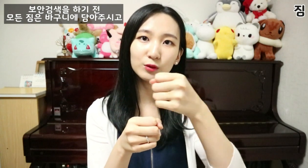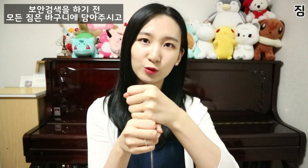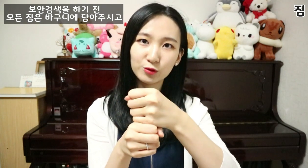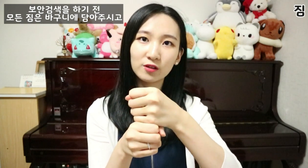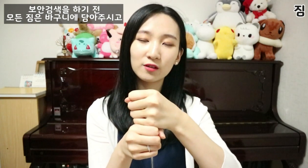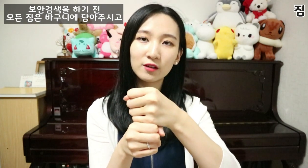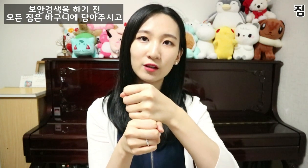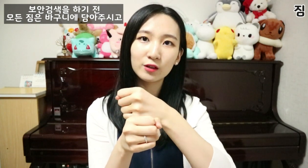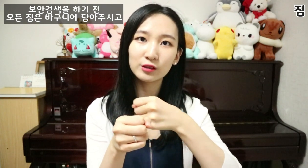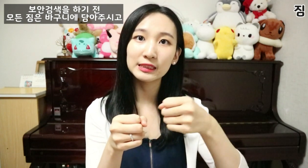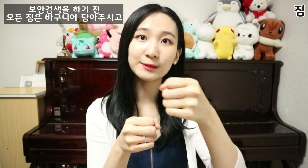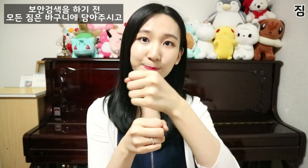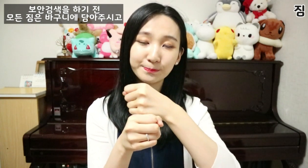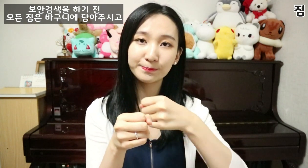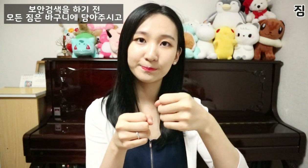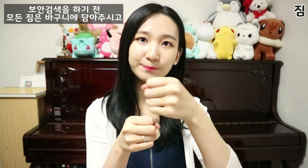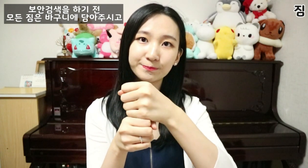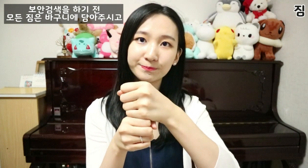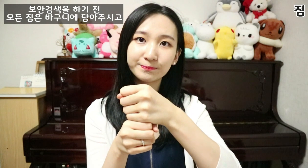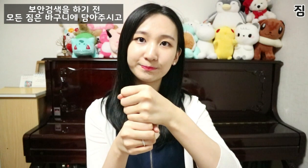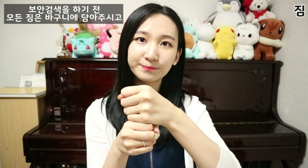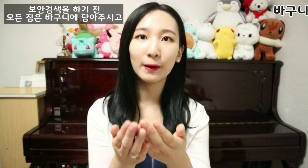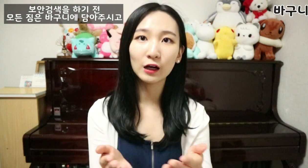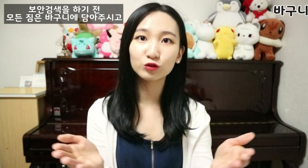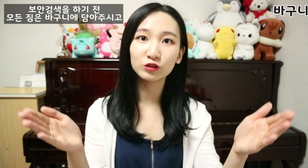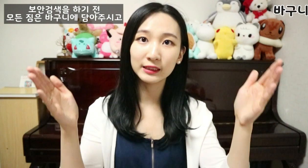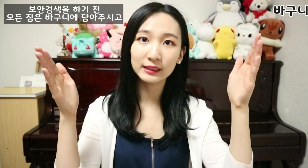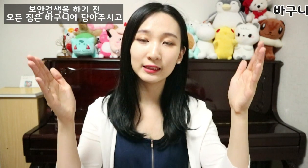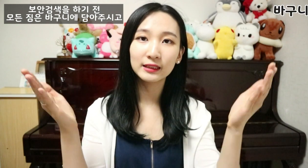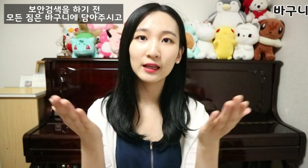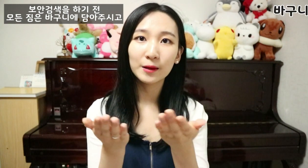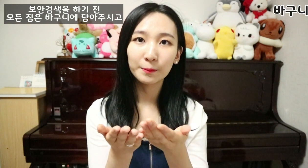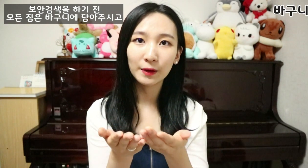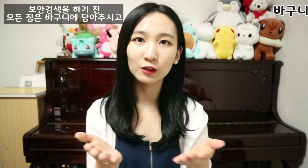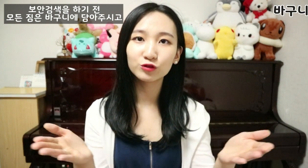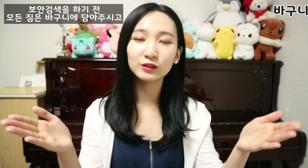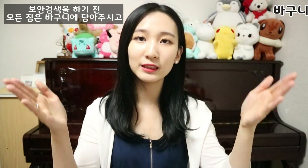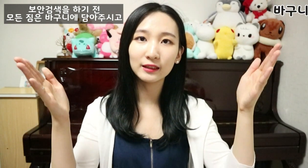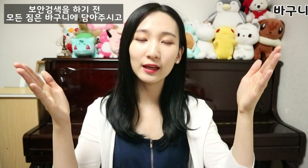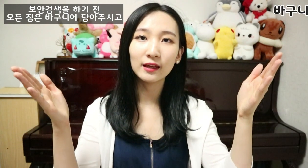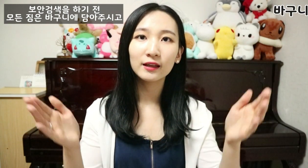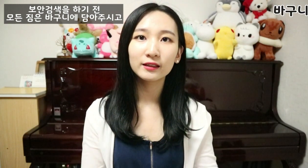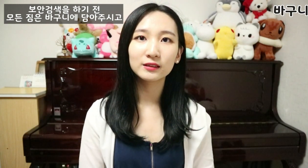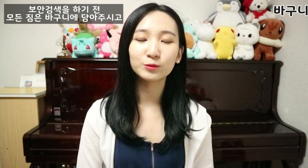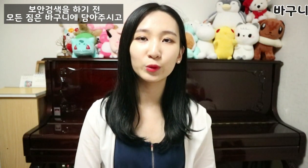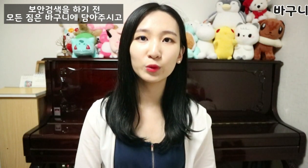돌려줘요. 짐 바구니 바구니인데 보통